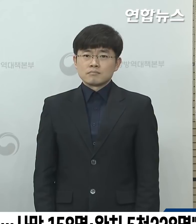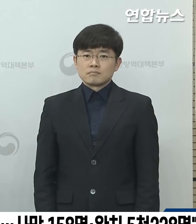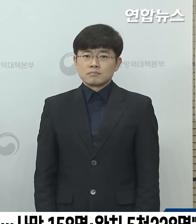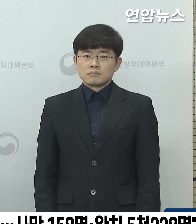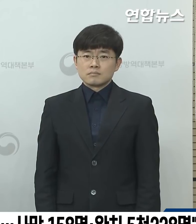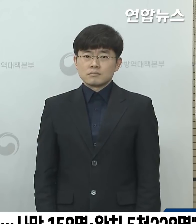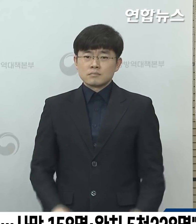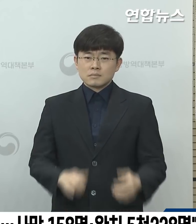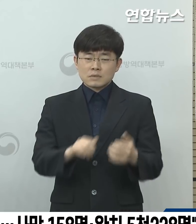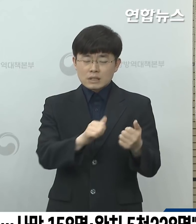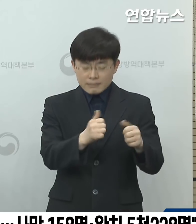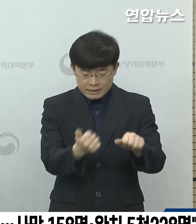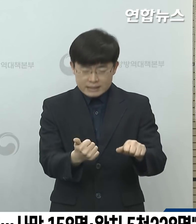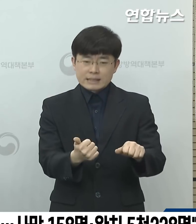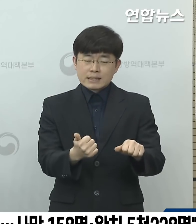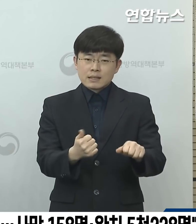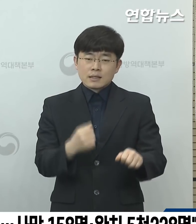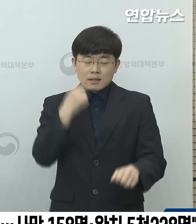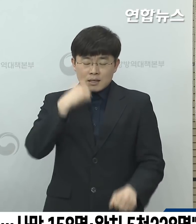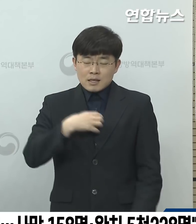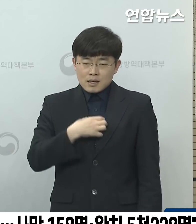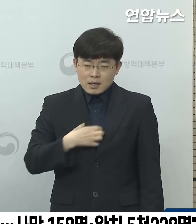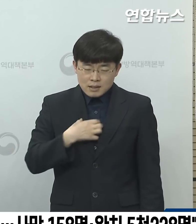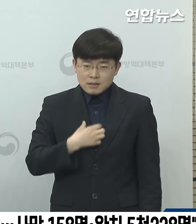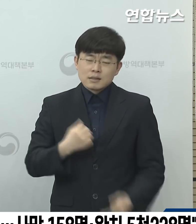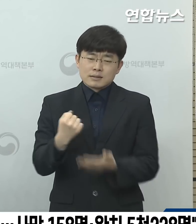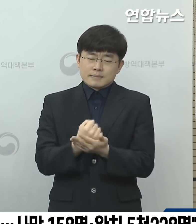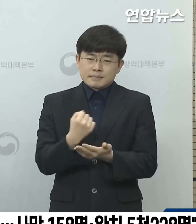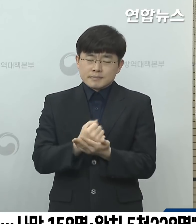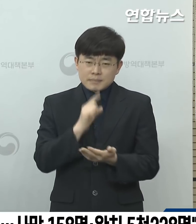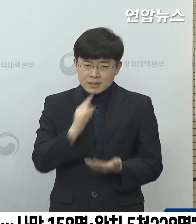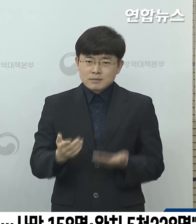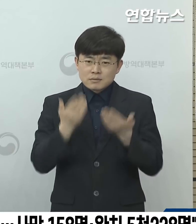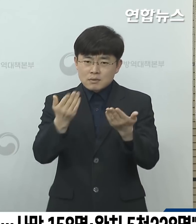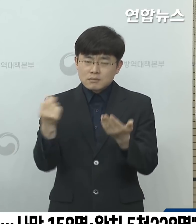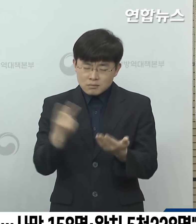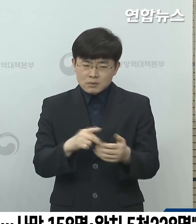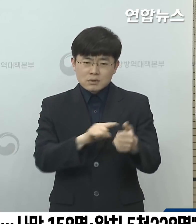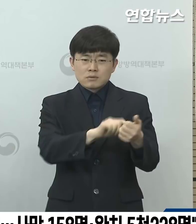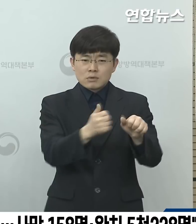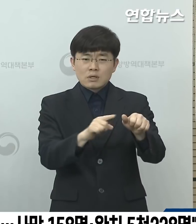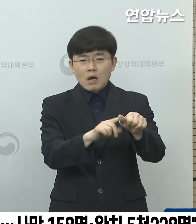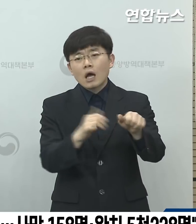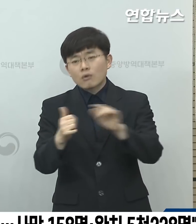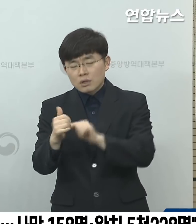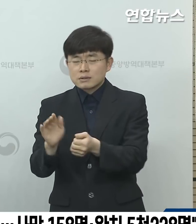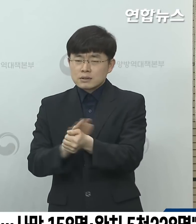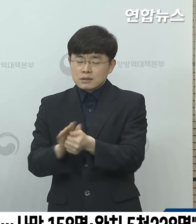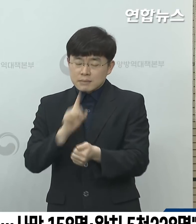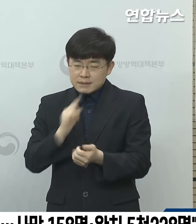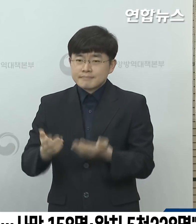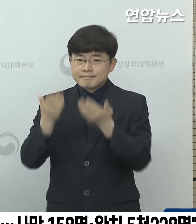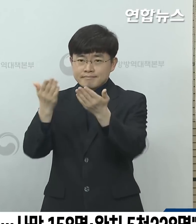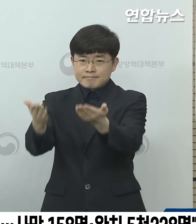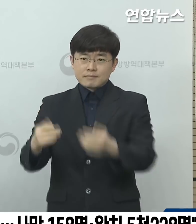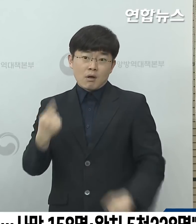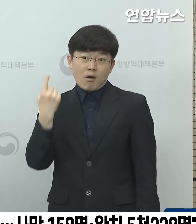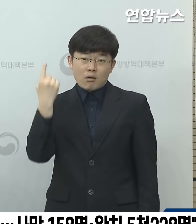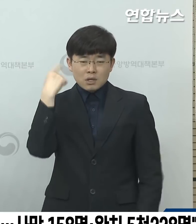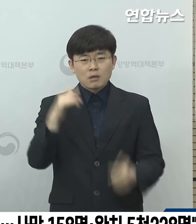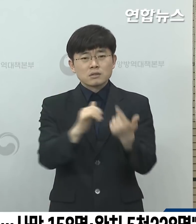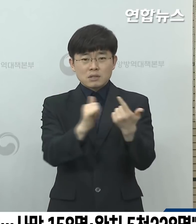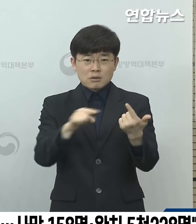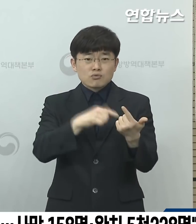사망자들의 고인의 명복을 빌고 유적들에게 심심한 위로의 말씀을 드립니다. 어제 사망하신